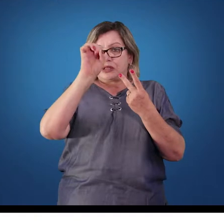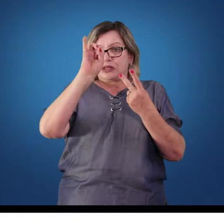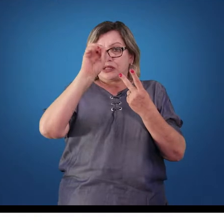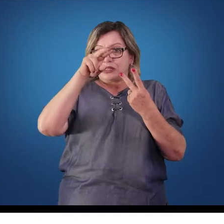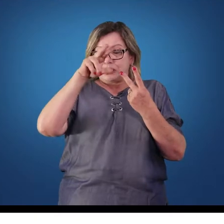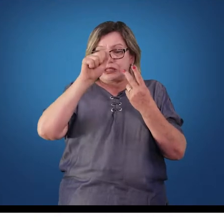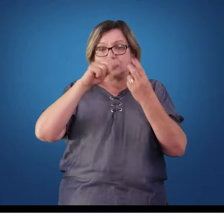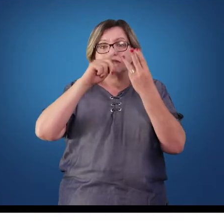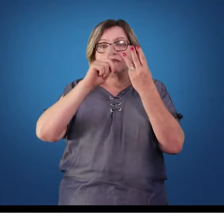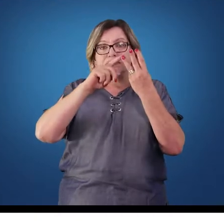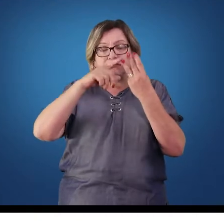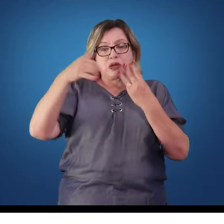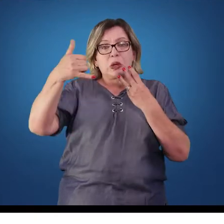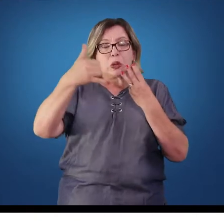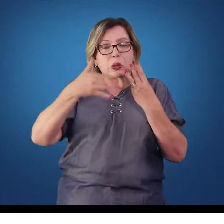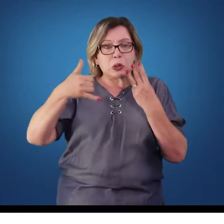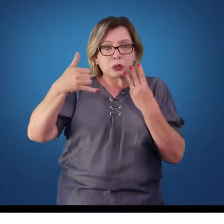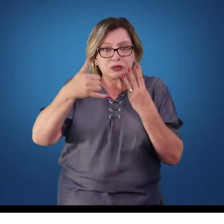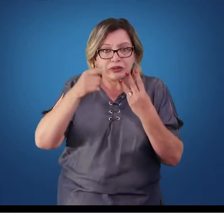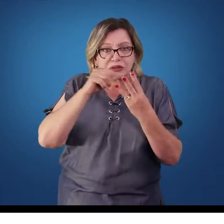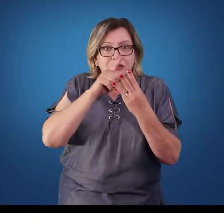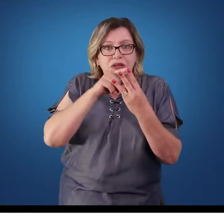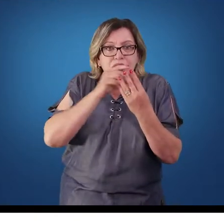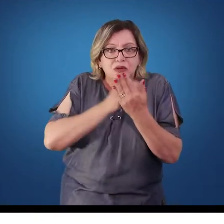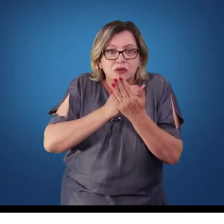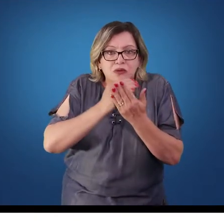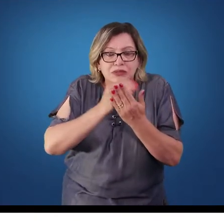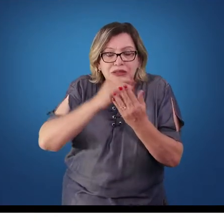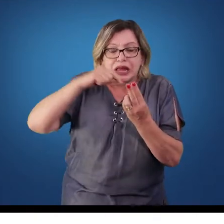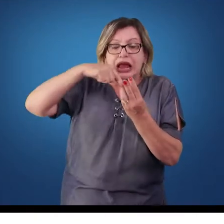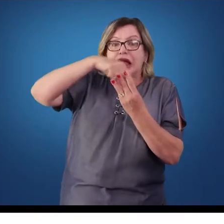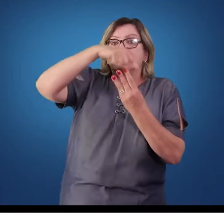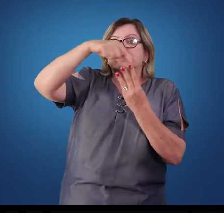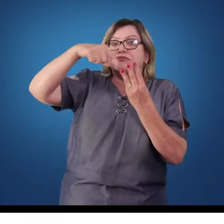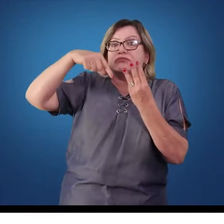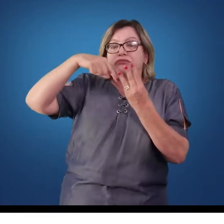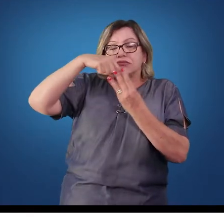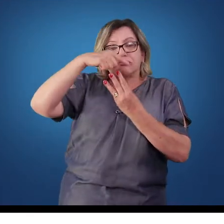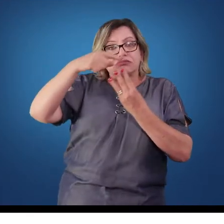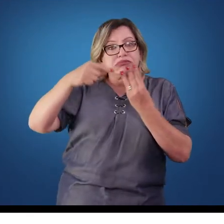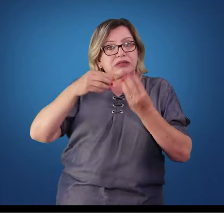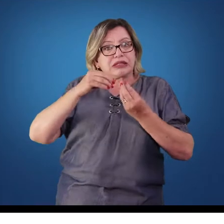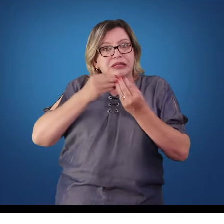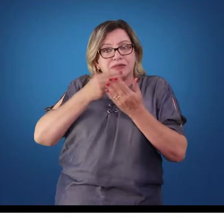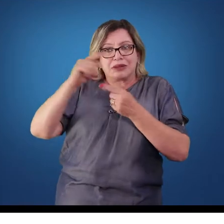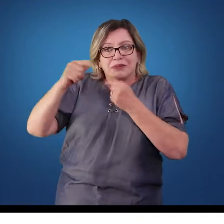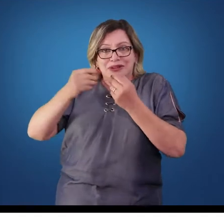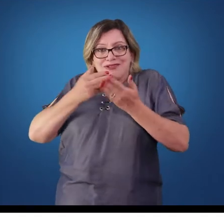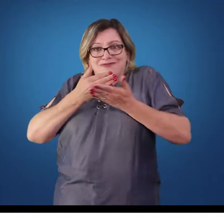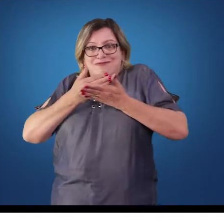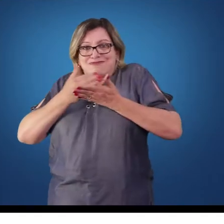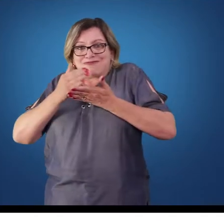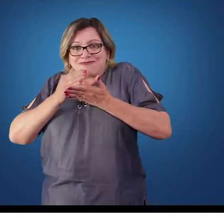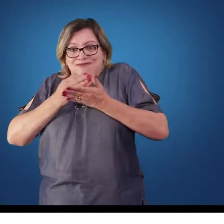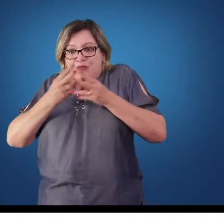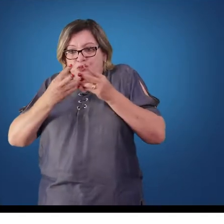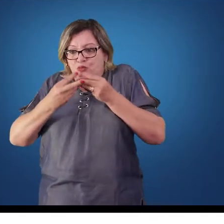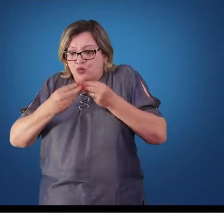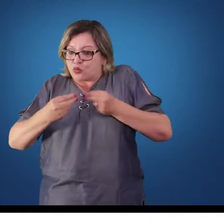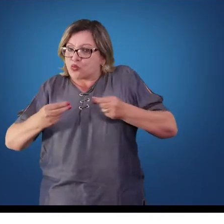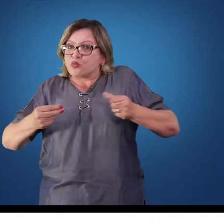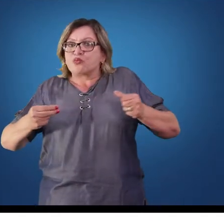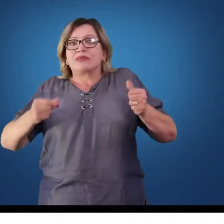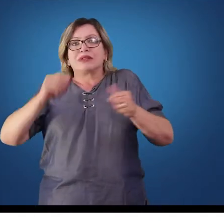se dá na mastigação, esses alimentos são então separados, são degradados